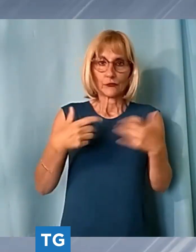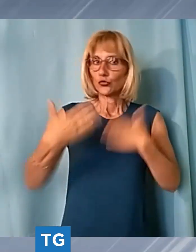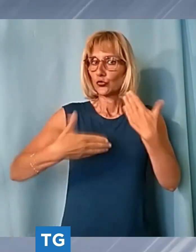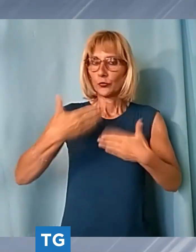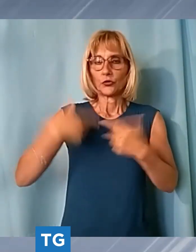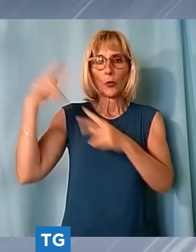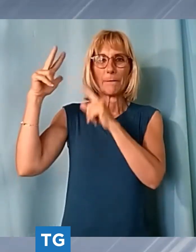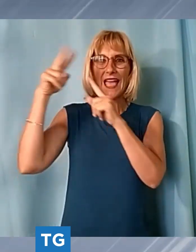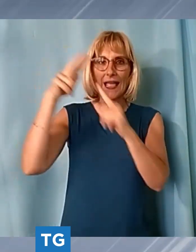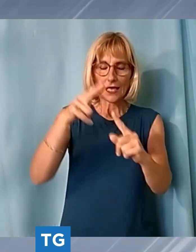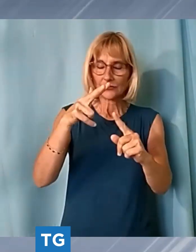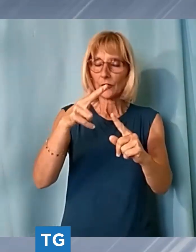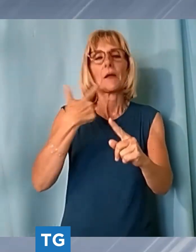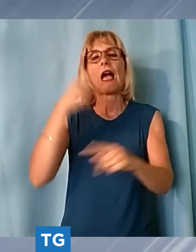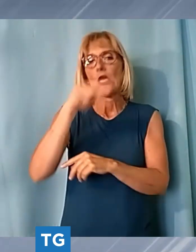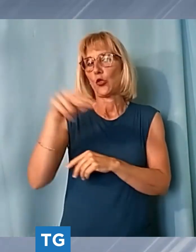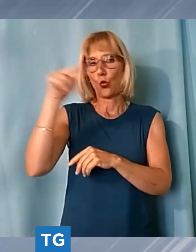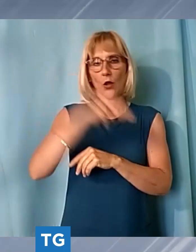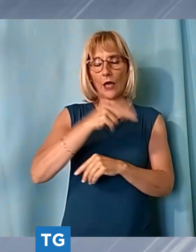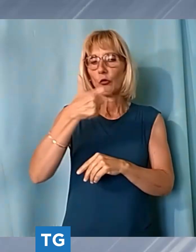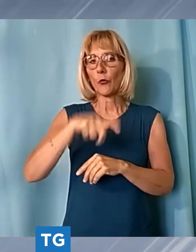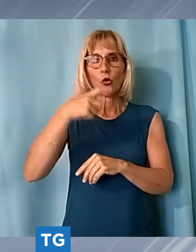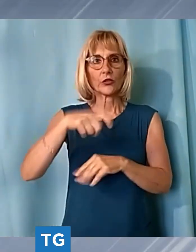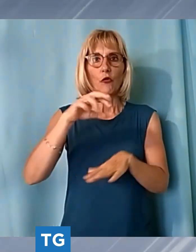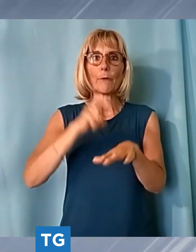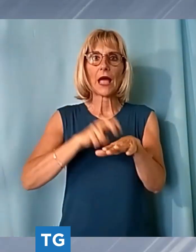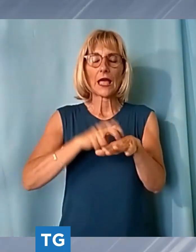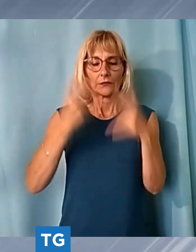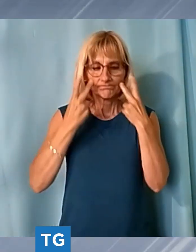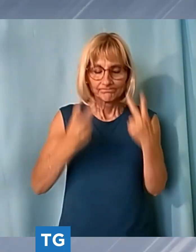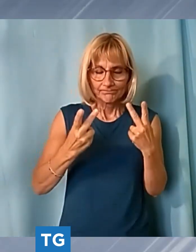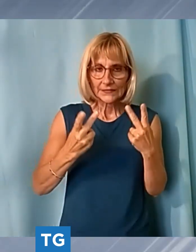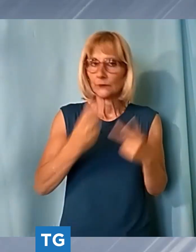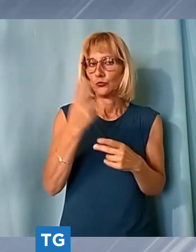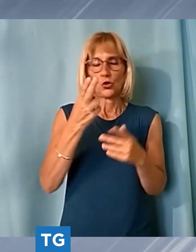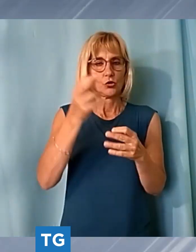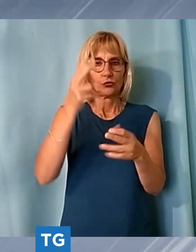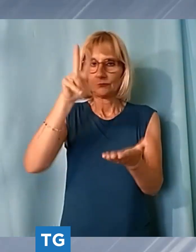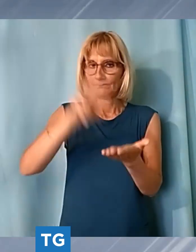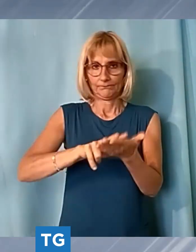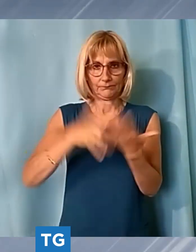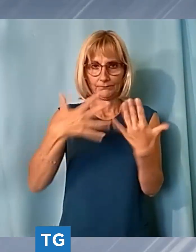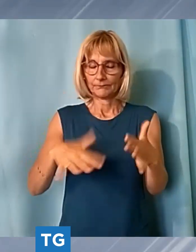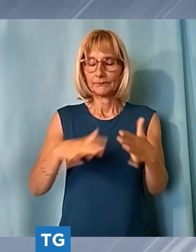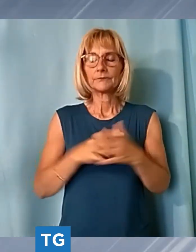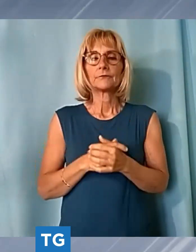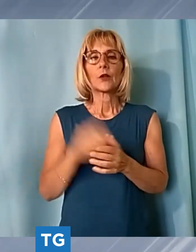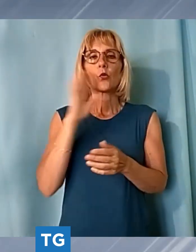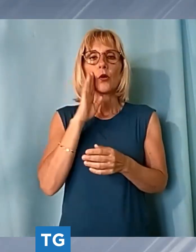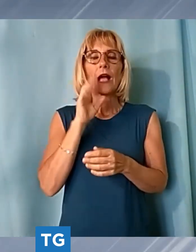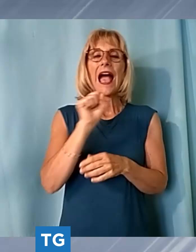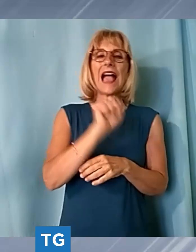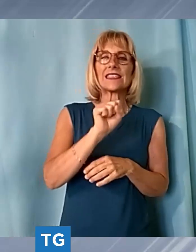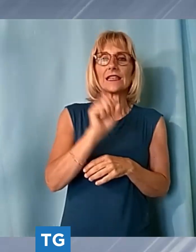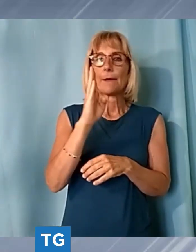missione è stata annullata una volta che il medico ha constatato il decesso del conducente del mezzo l'uomo si chiamava achille benedetti aveva